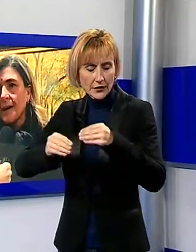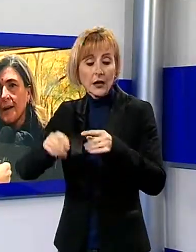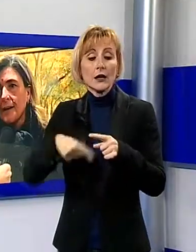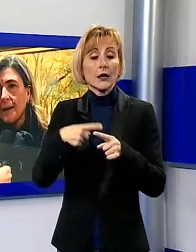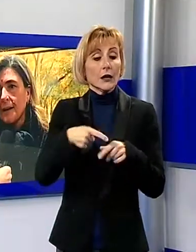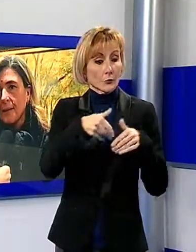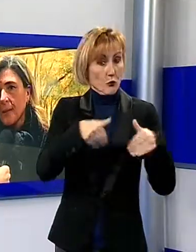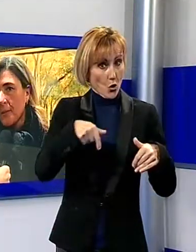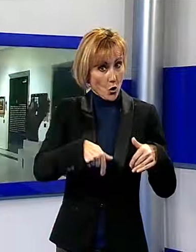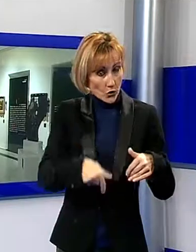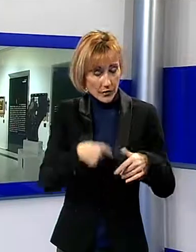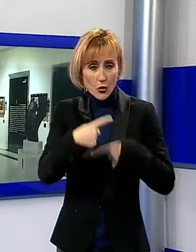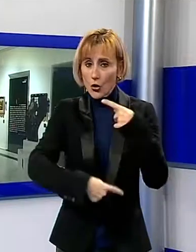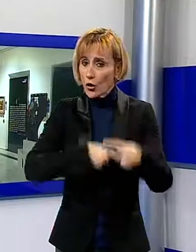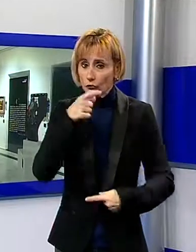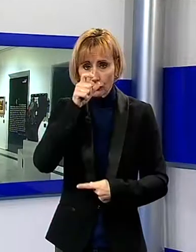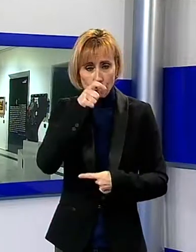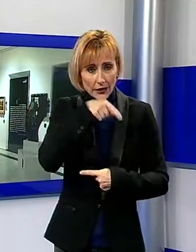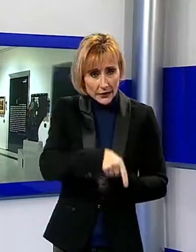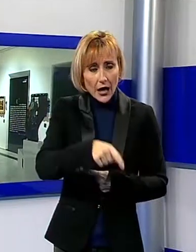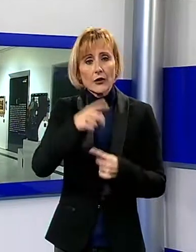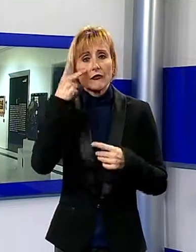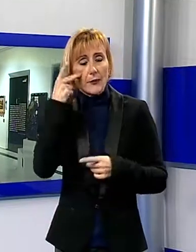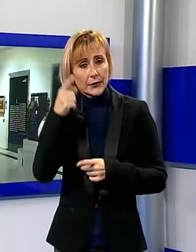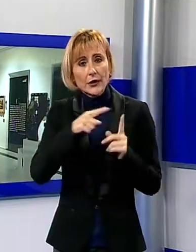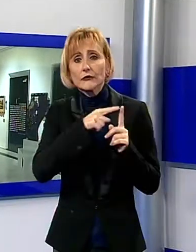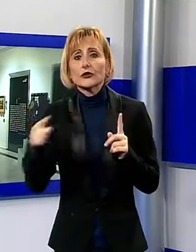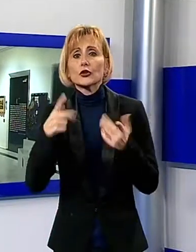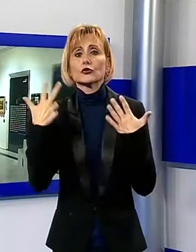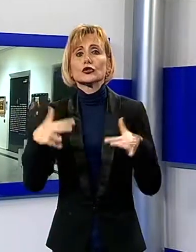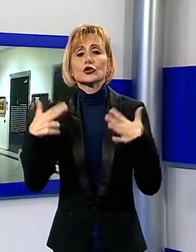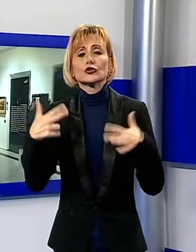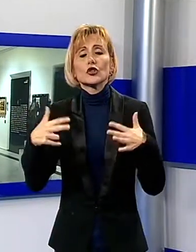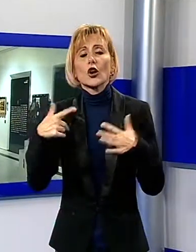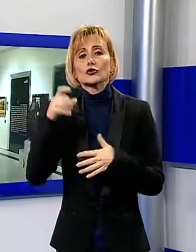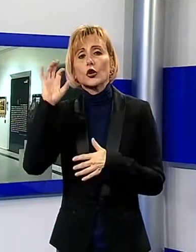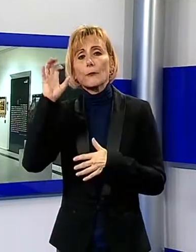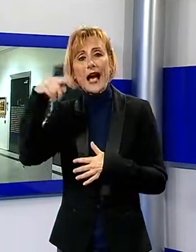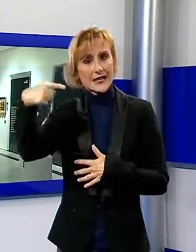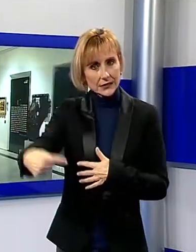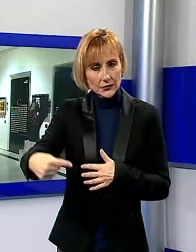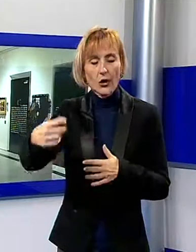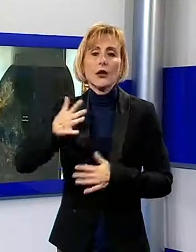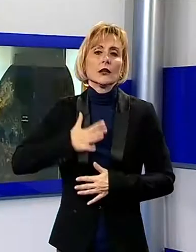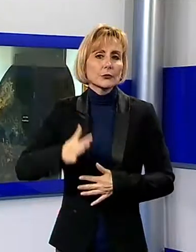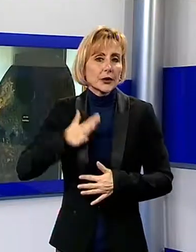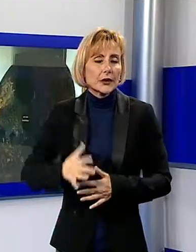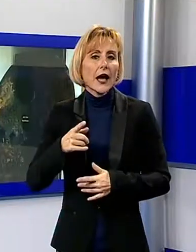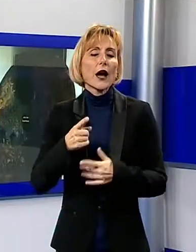per il periodo di gennaio-febbraio, arriverà al 18 di marzo. Ci auguriamo e ci aspettiamo tanta gente.